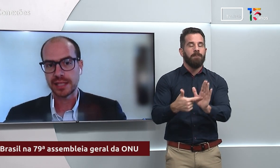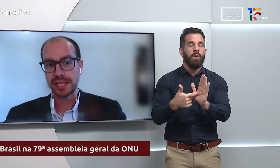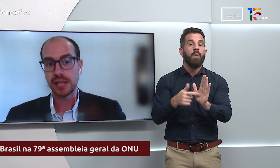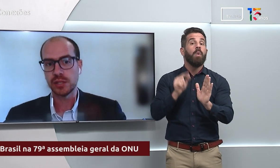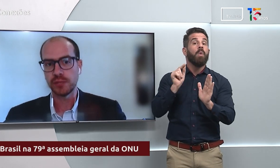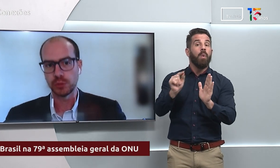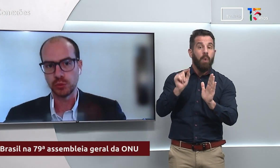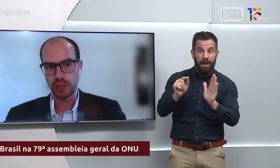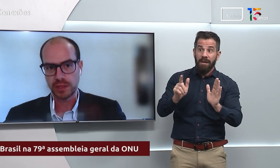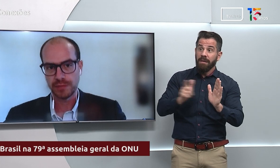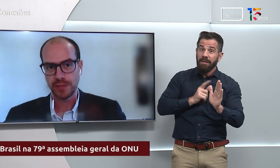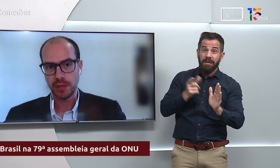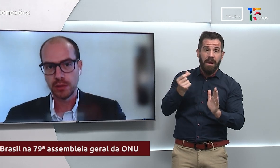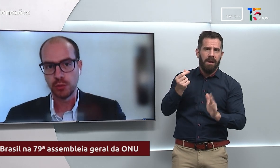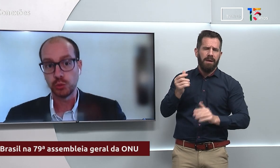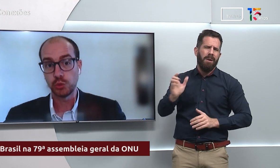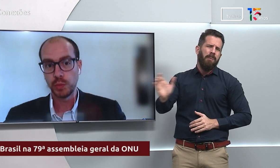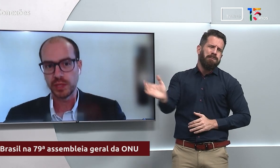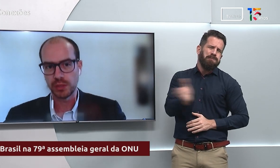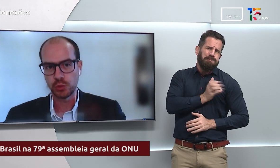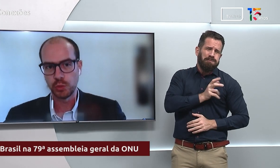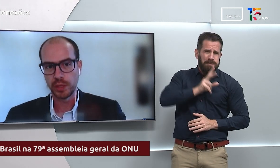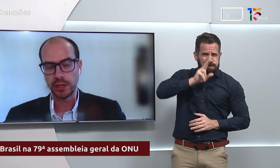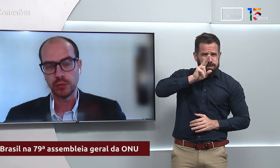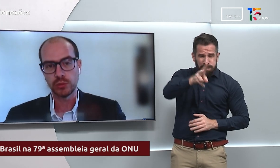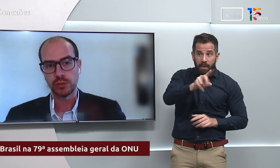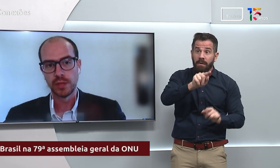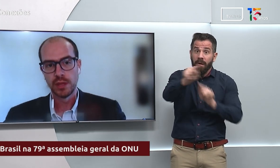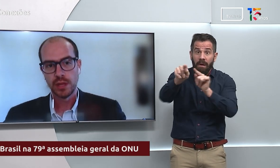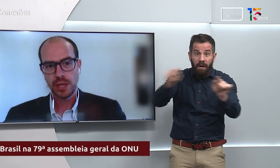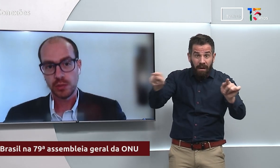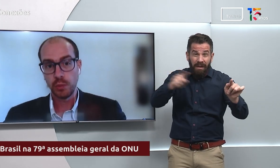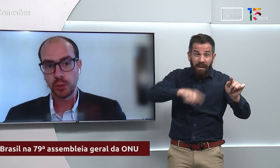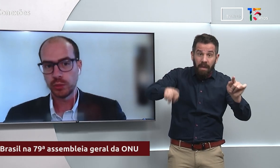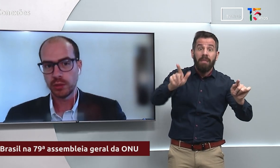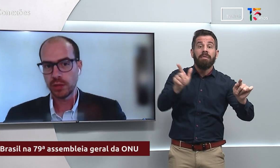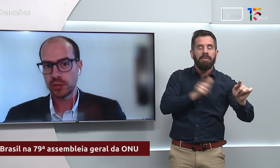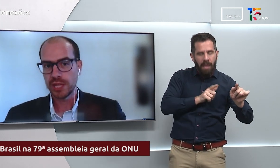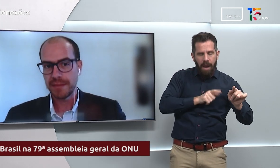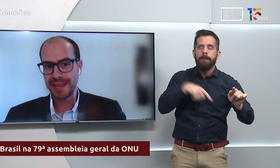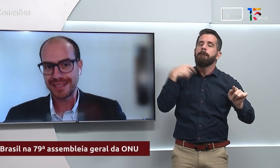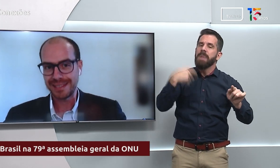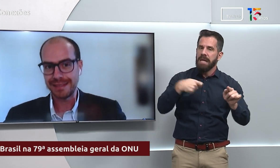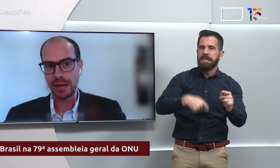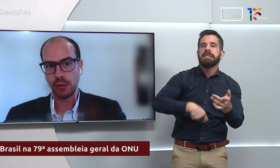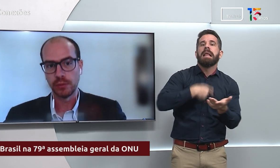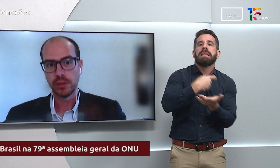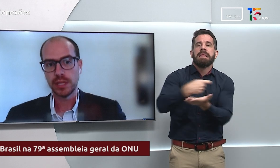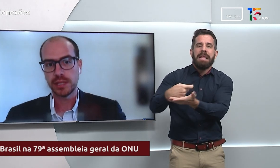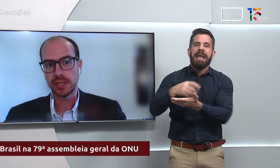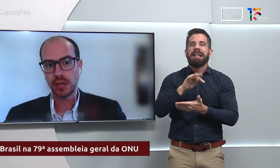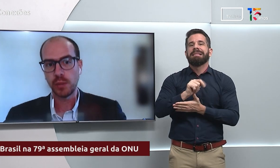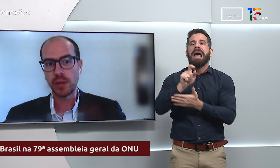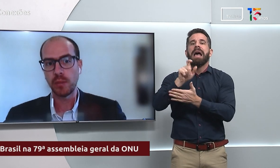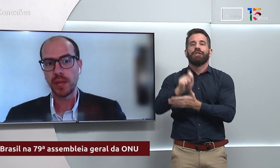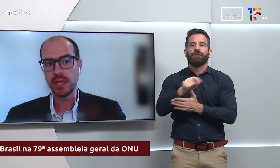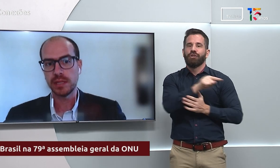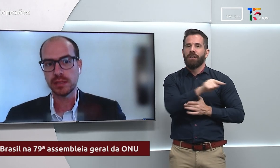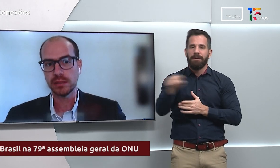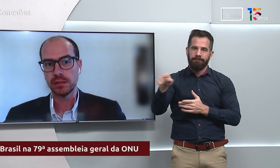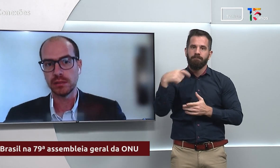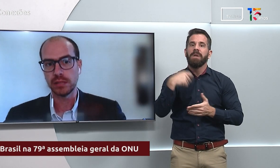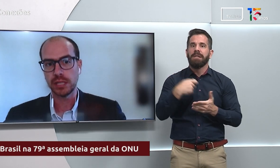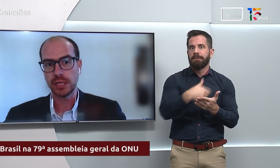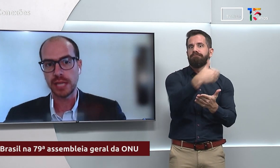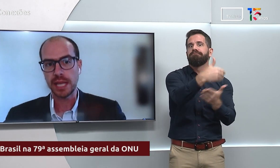as grandes fortunas, né? Os super-ricos. Esse é um ponto que eu acho que é central. É central para um país